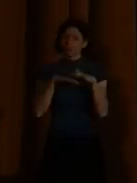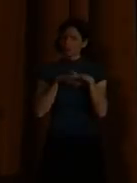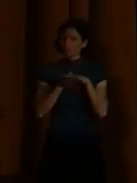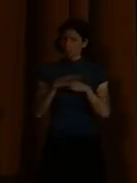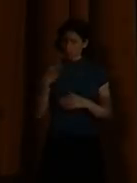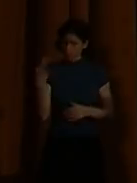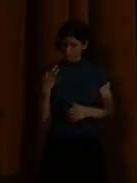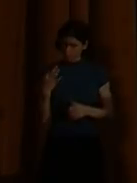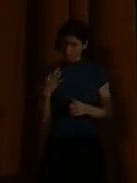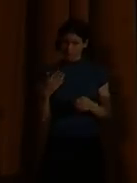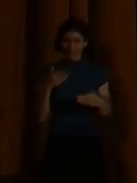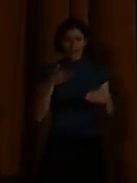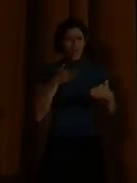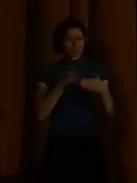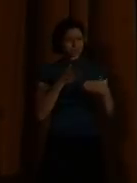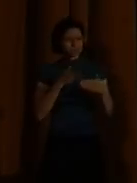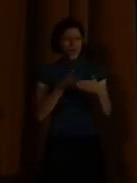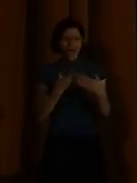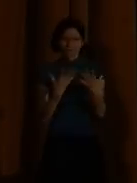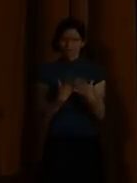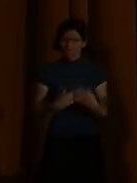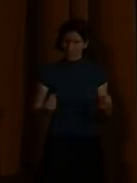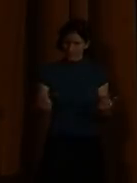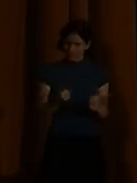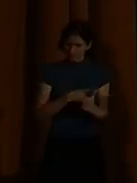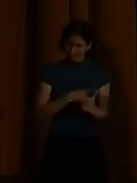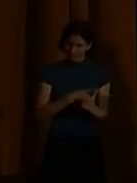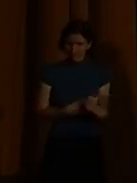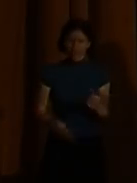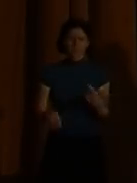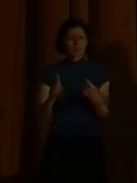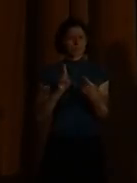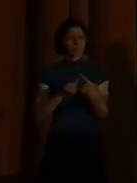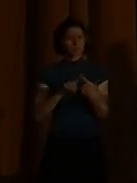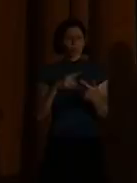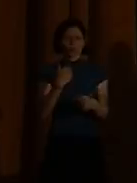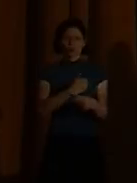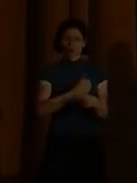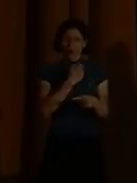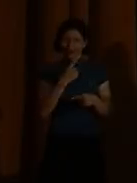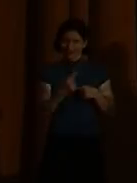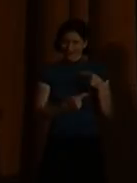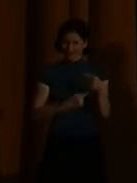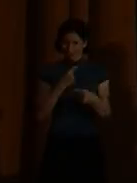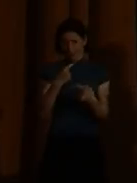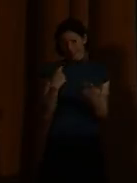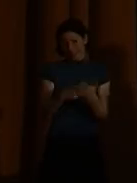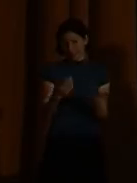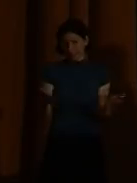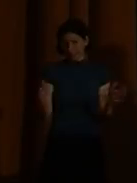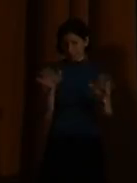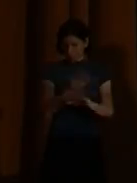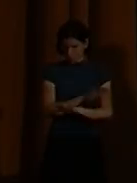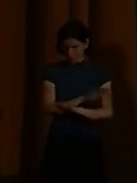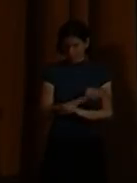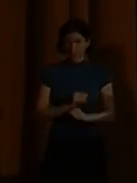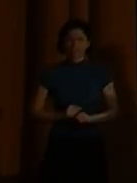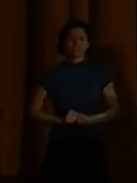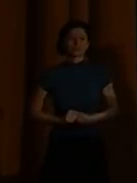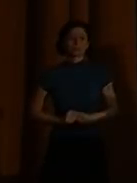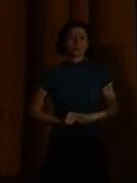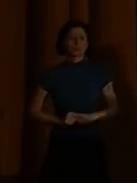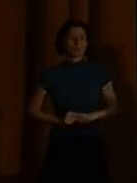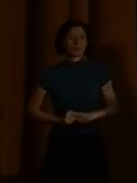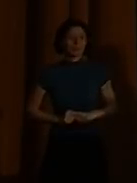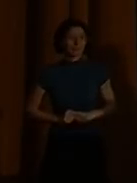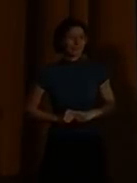Inklusive Schulentwicklung, zum Beispiel an einer Schule